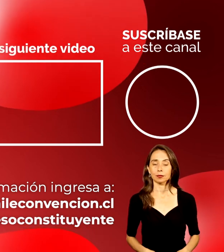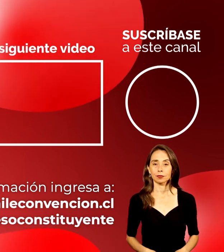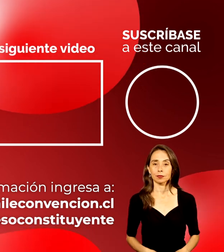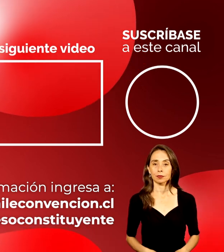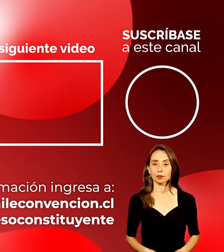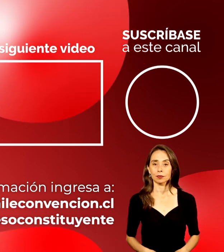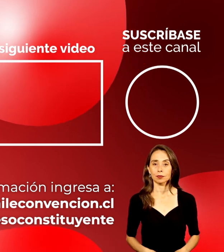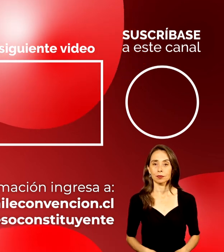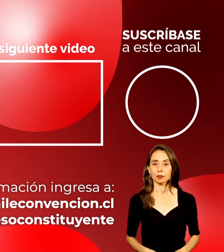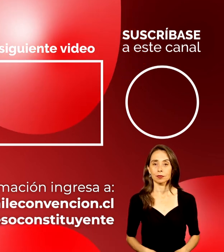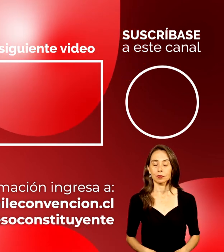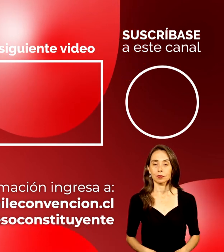proceso constituyente.